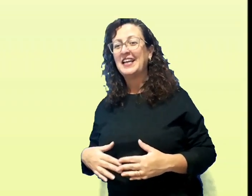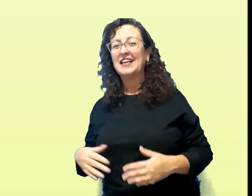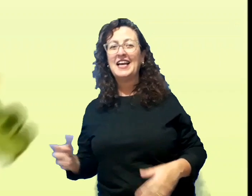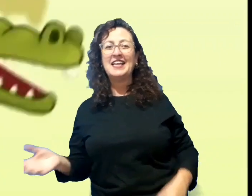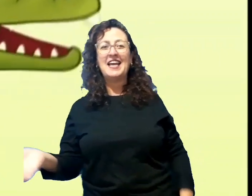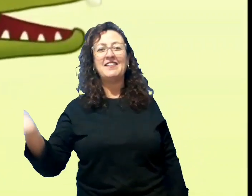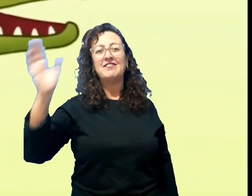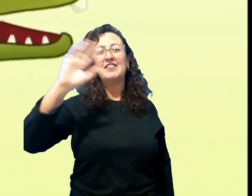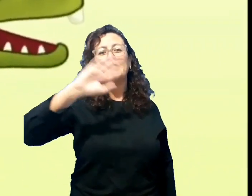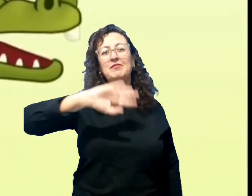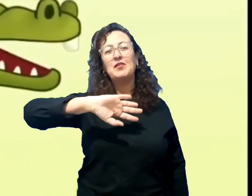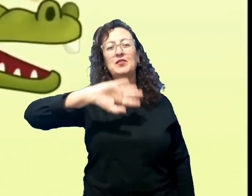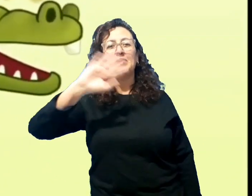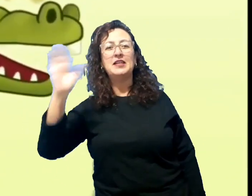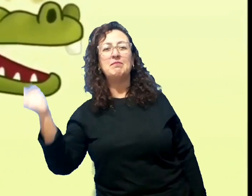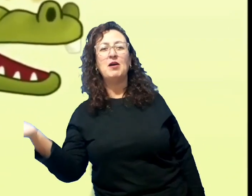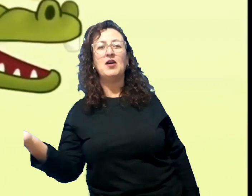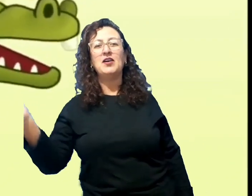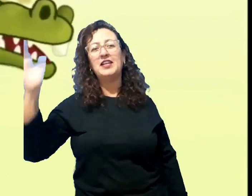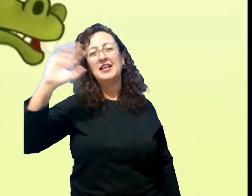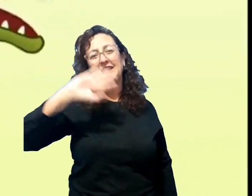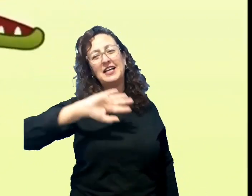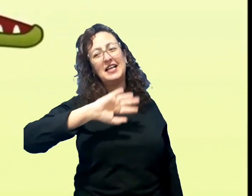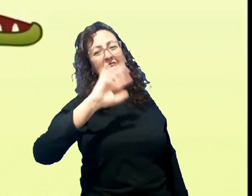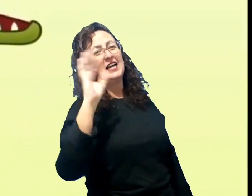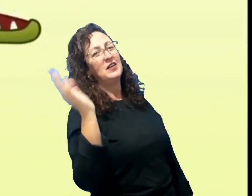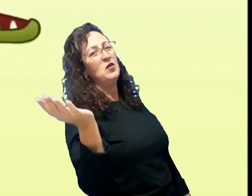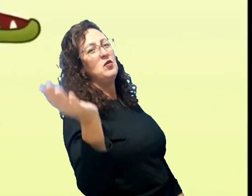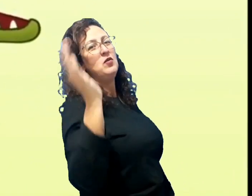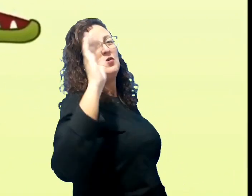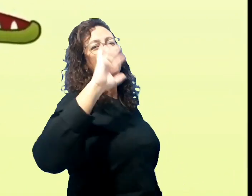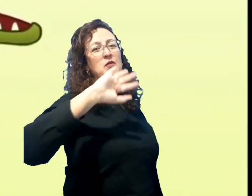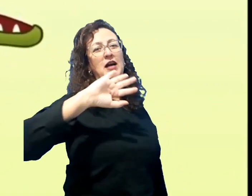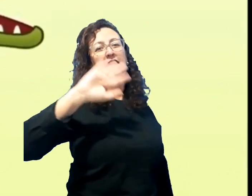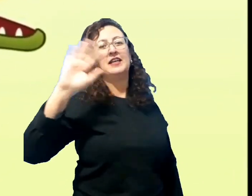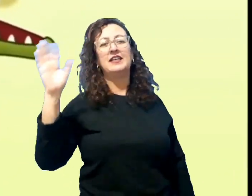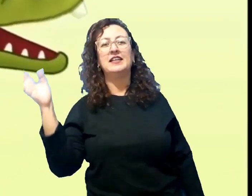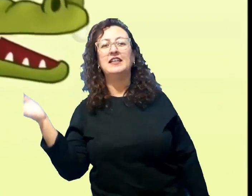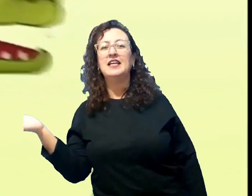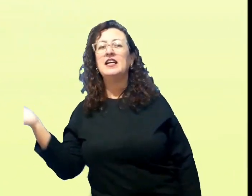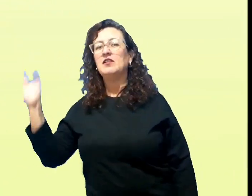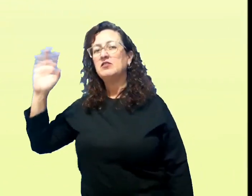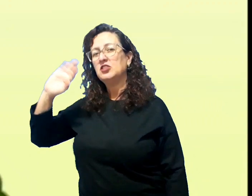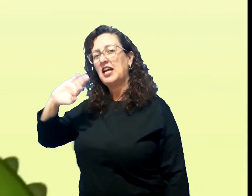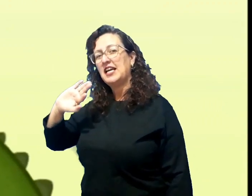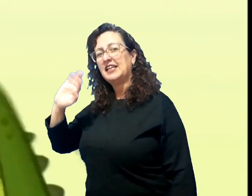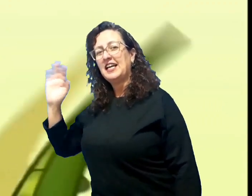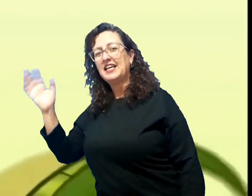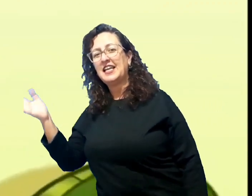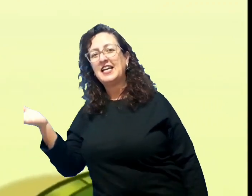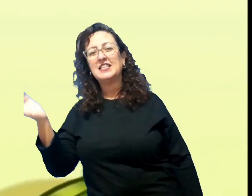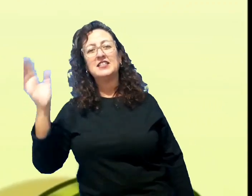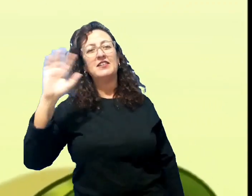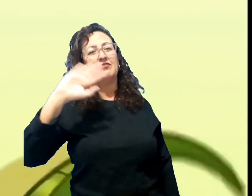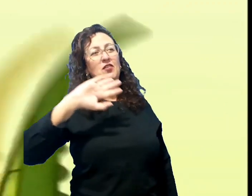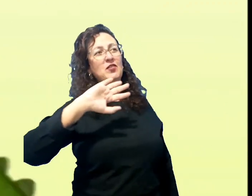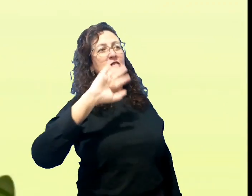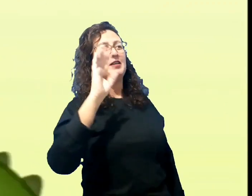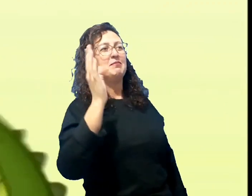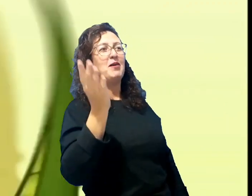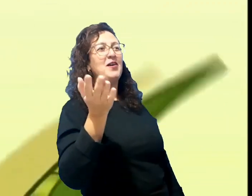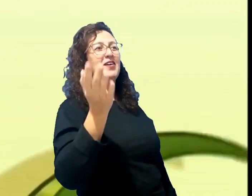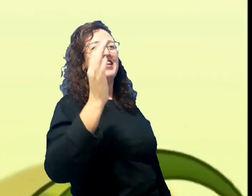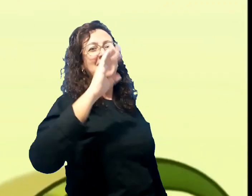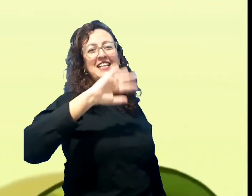O jacaré já foi embora na lagoa. O jacaré